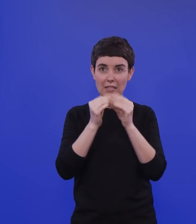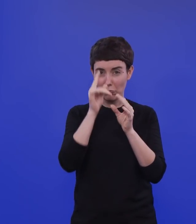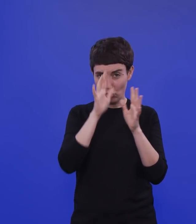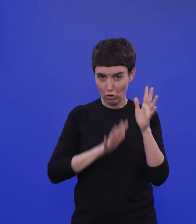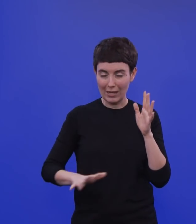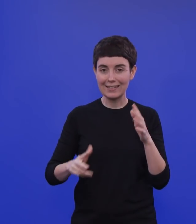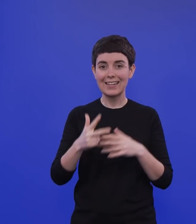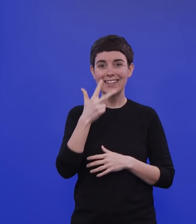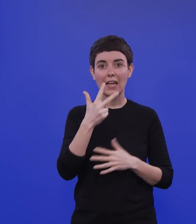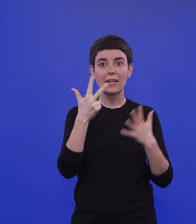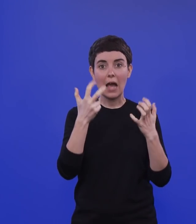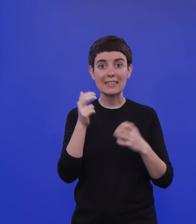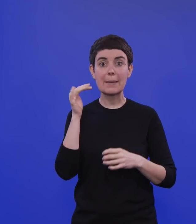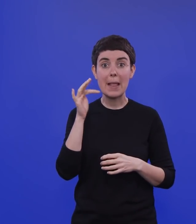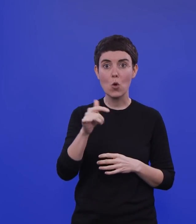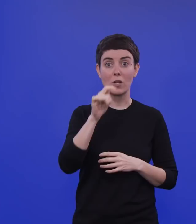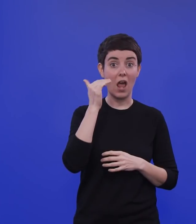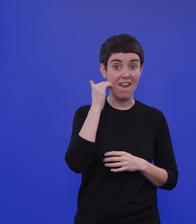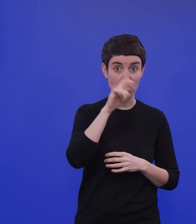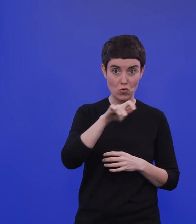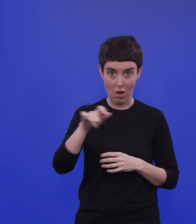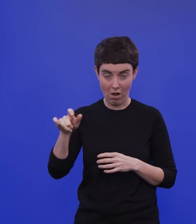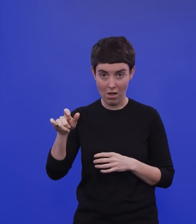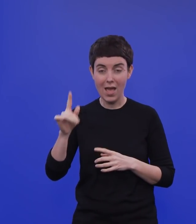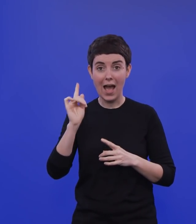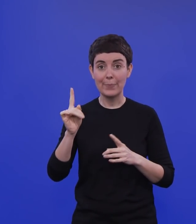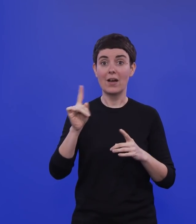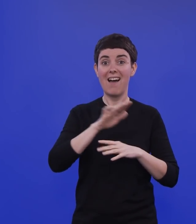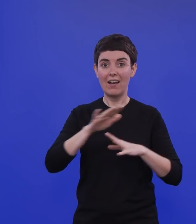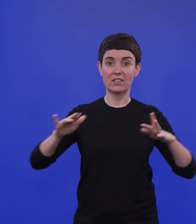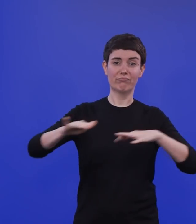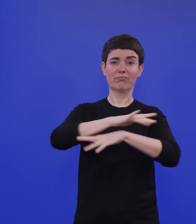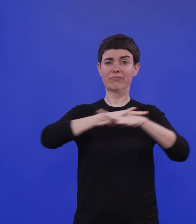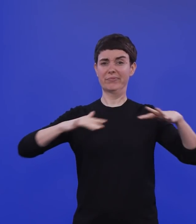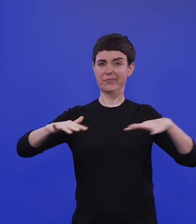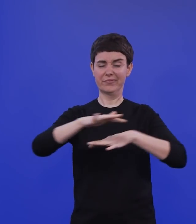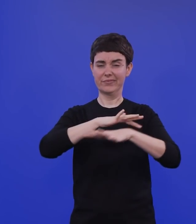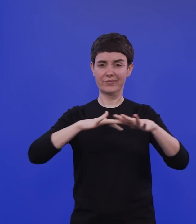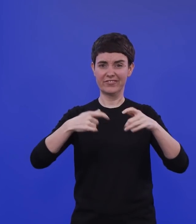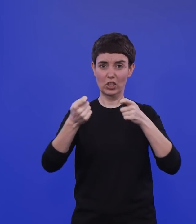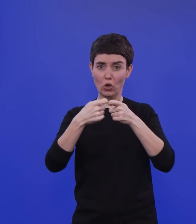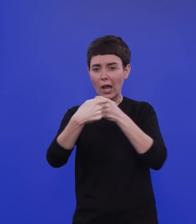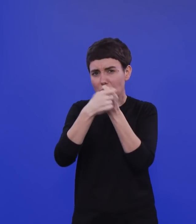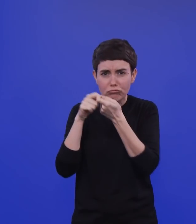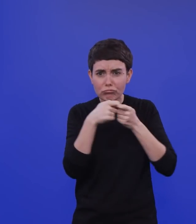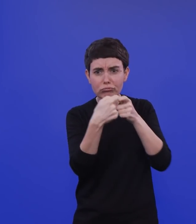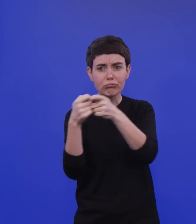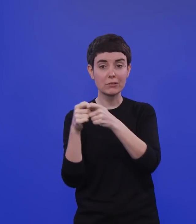Deutschland. Aber die Kontaktnetzwerke sind nicht immer alle offen zwischen diesen 83 Millionen. Und ein